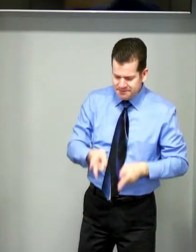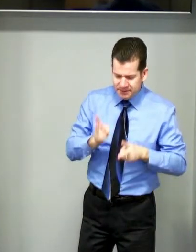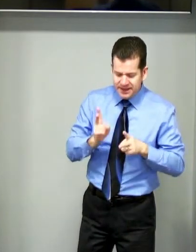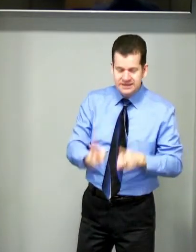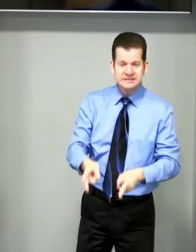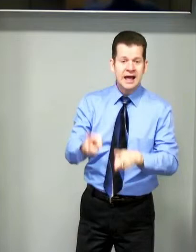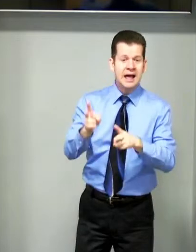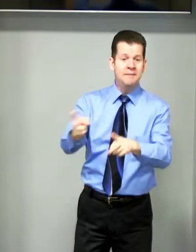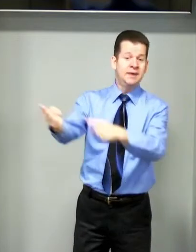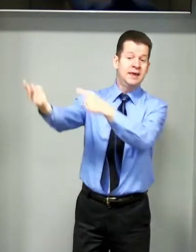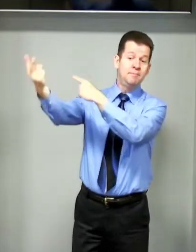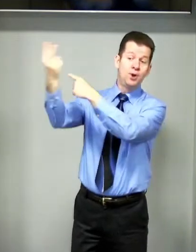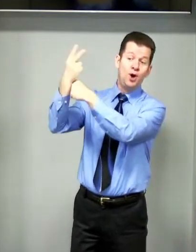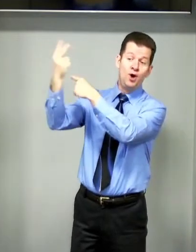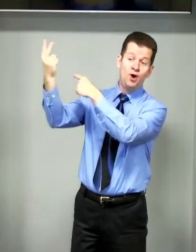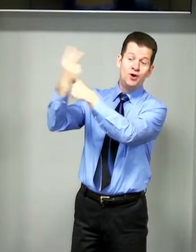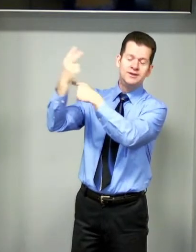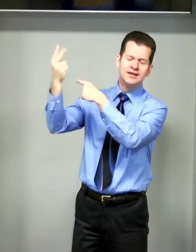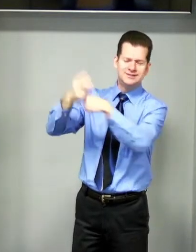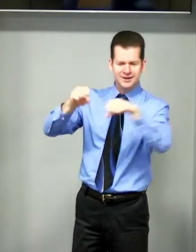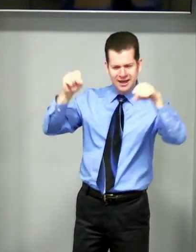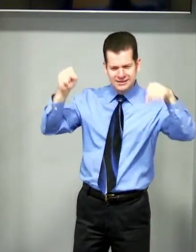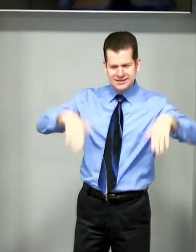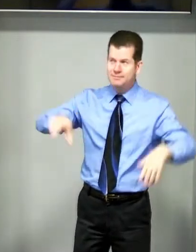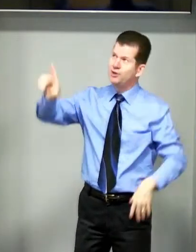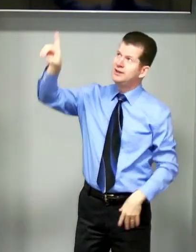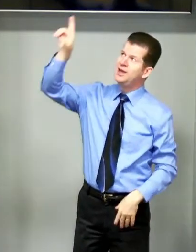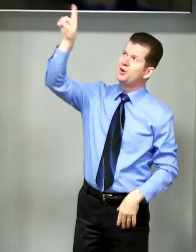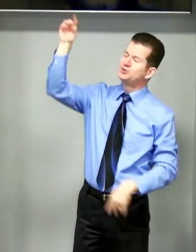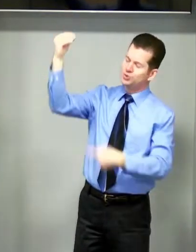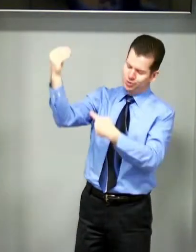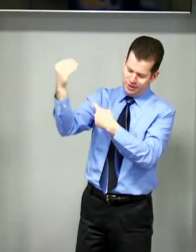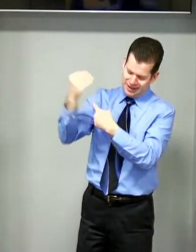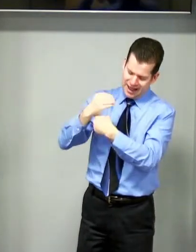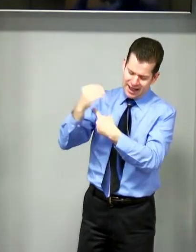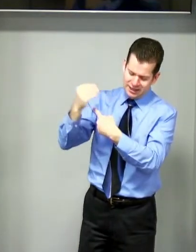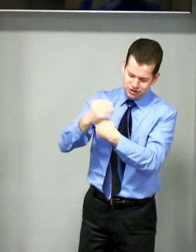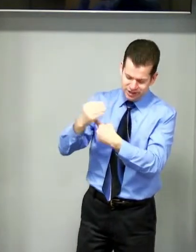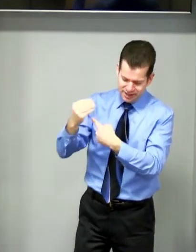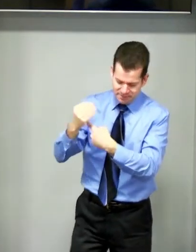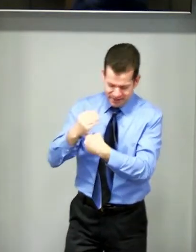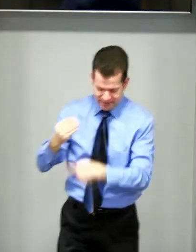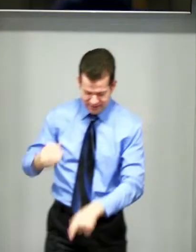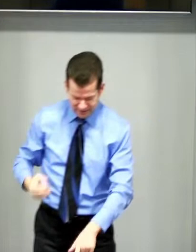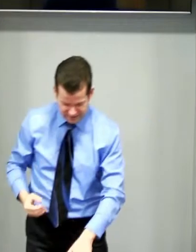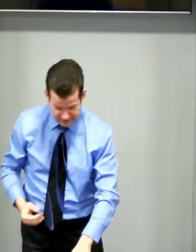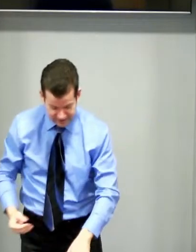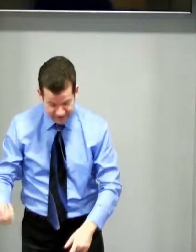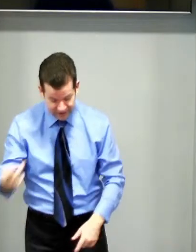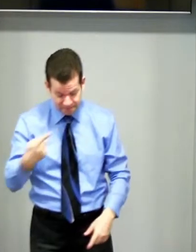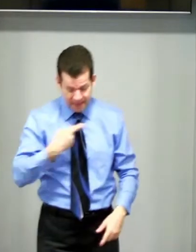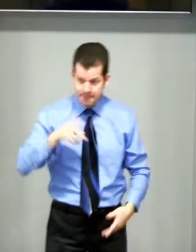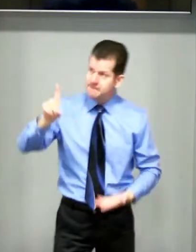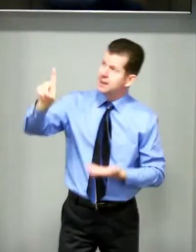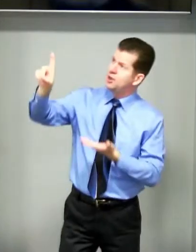sabe proteger Se meu Deus cuida de mim Meu